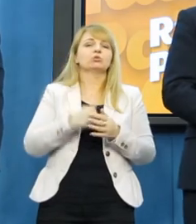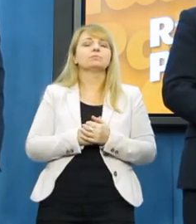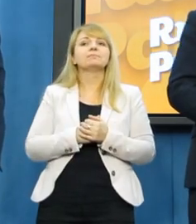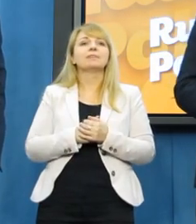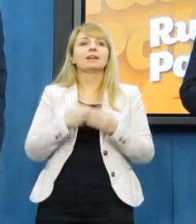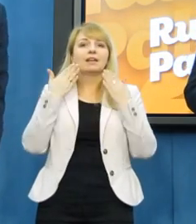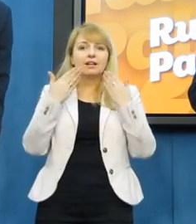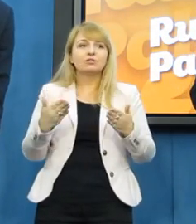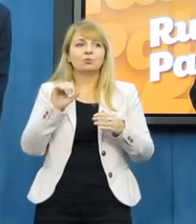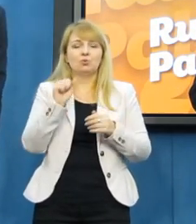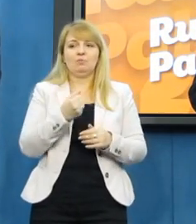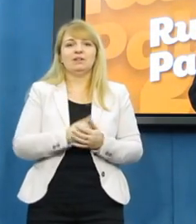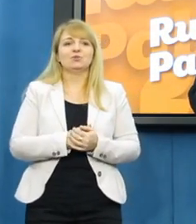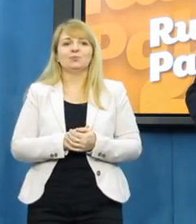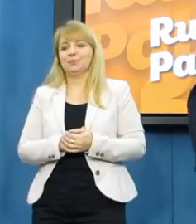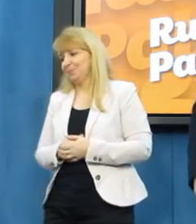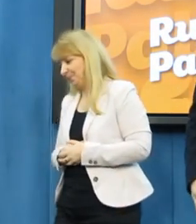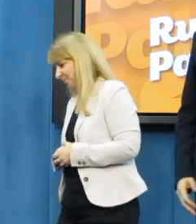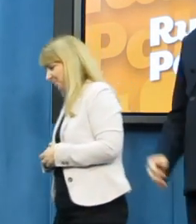Dziękuję bardzo. ma pytań, to dziękuję bardzo.